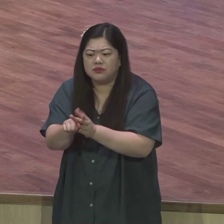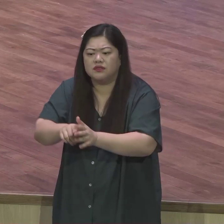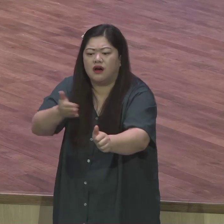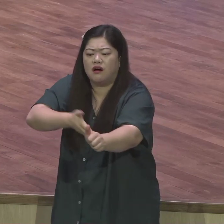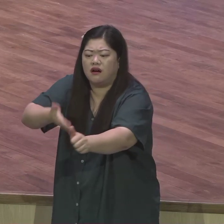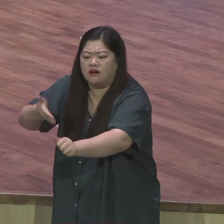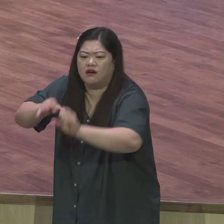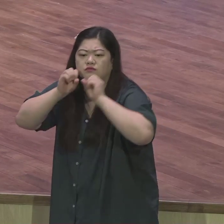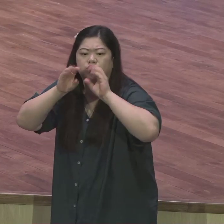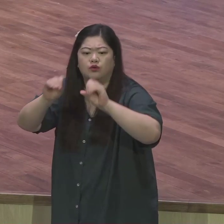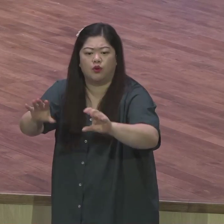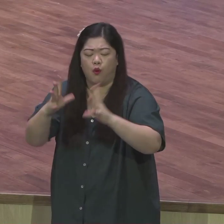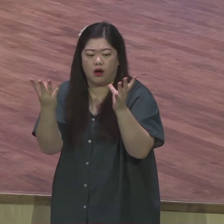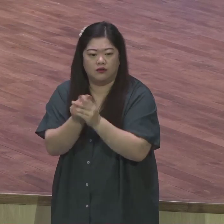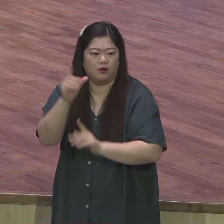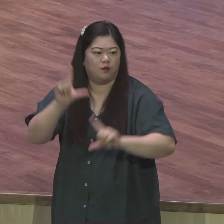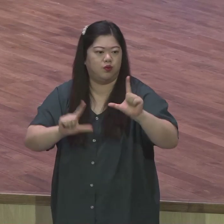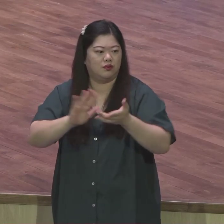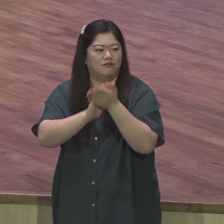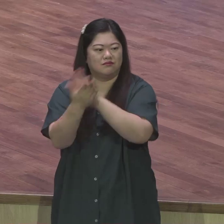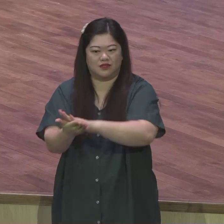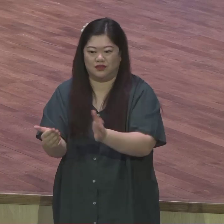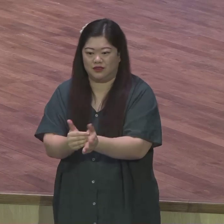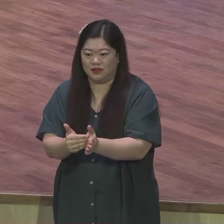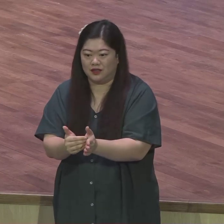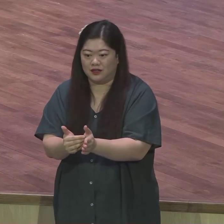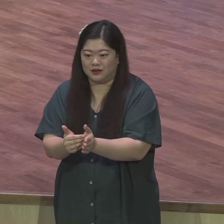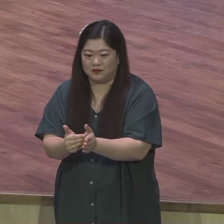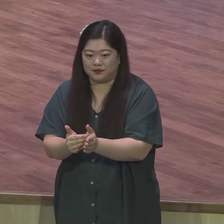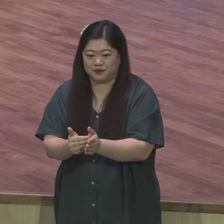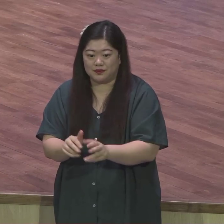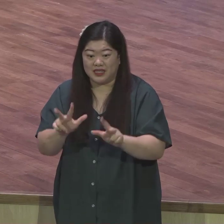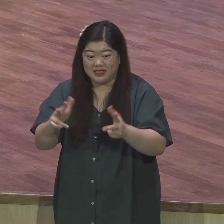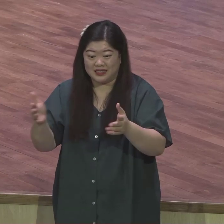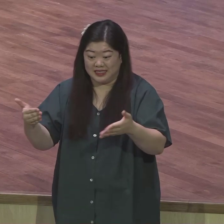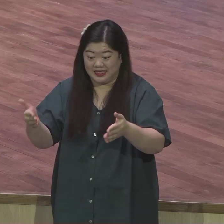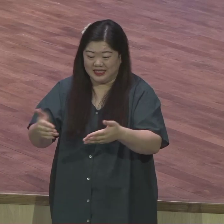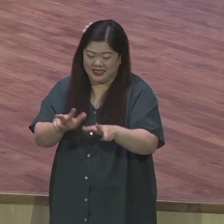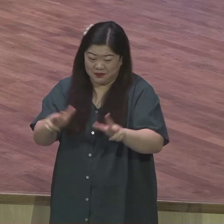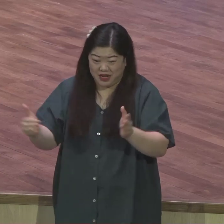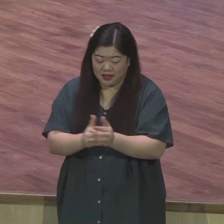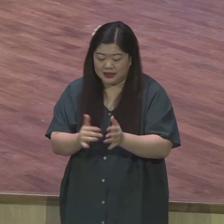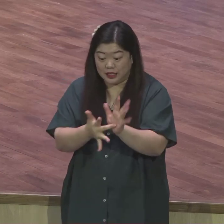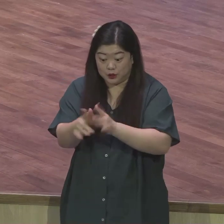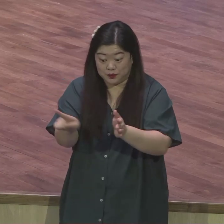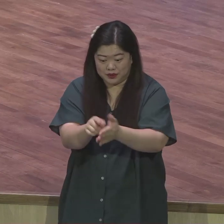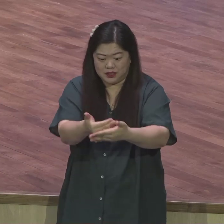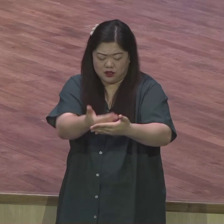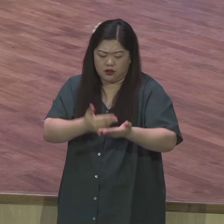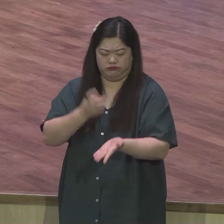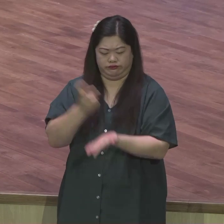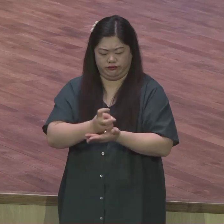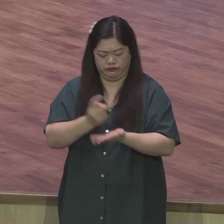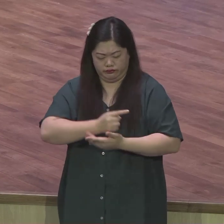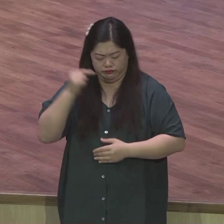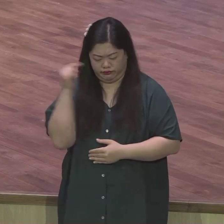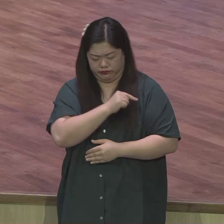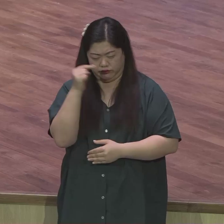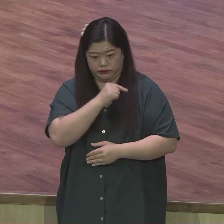자신이 그렇게 율법에 전통했던 세상 학문에 능통했지만 복음을 깨달은 이후에 이